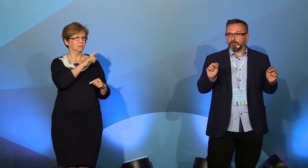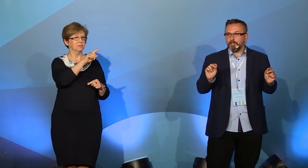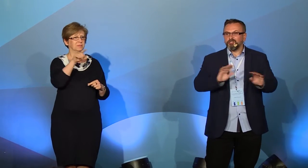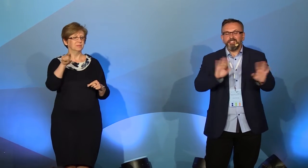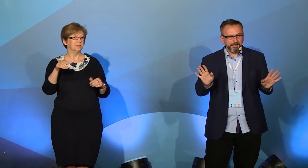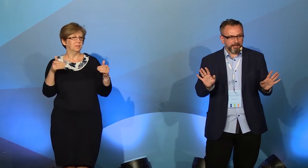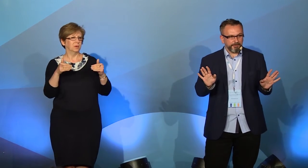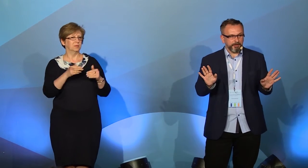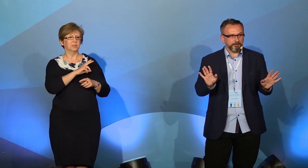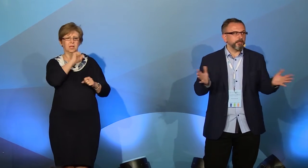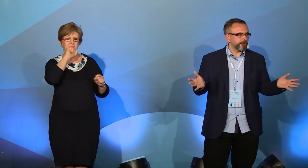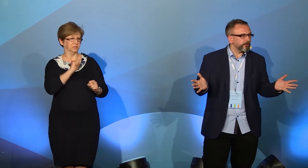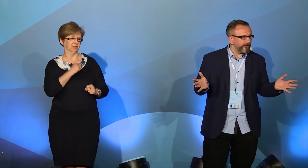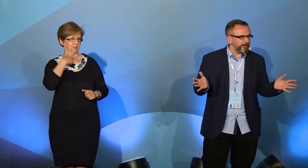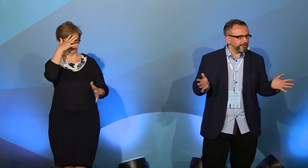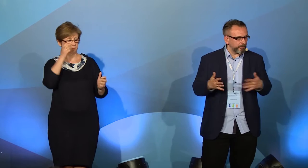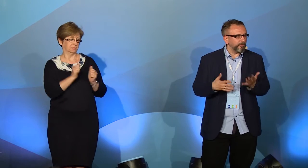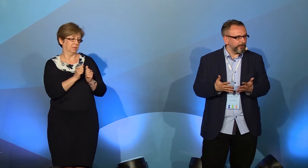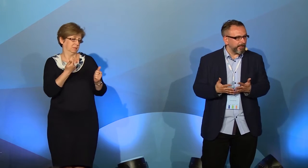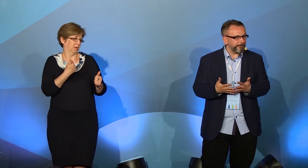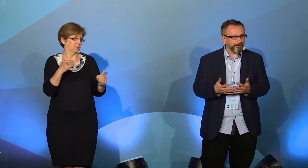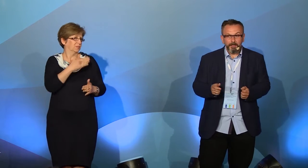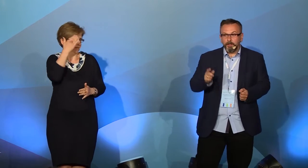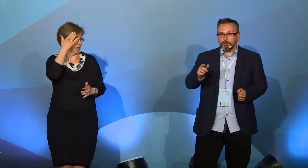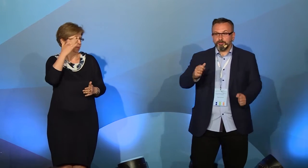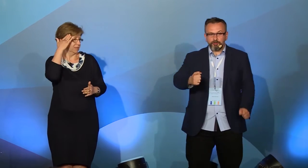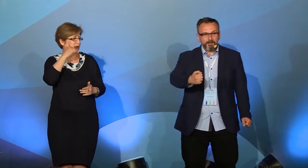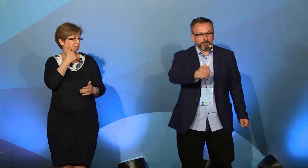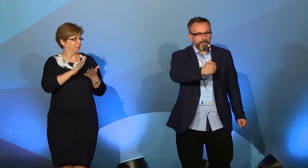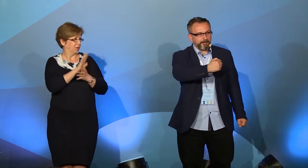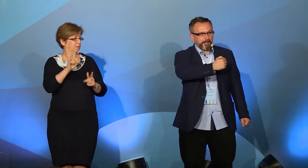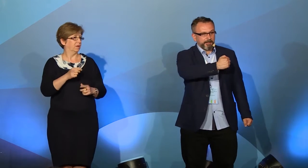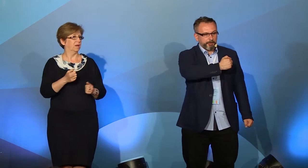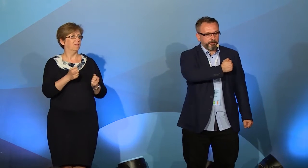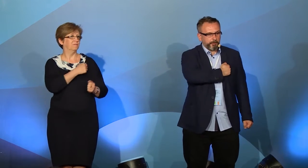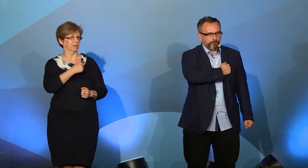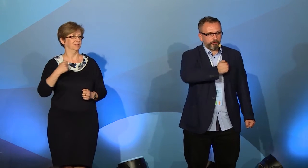się, że nikt nie trafi. No chyba, że ktoś wie, bo miga. Otóż Warszawa to taki znak. Niech Państwo patrzą.